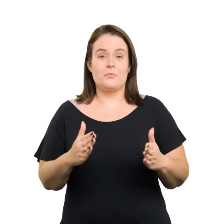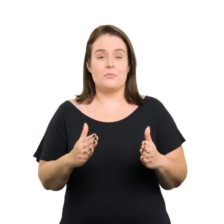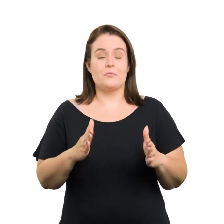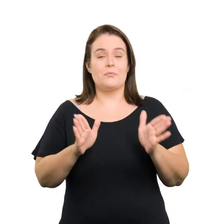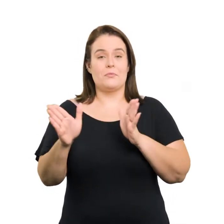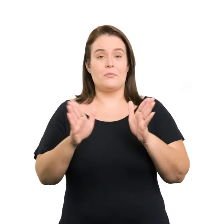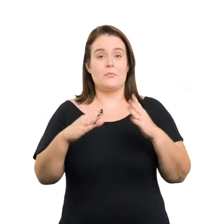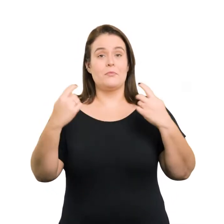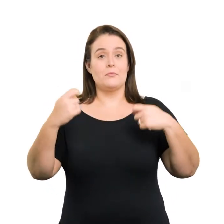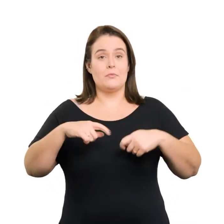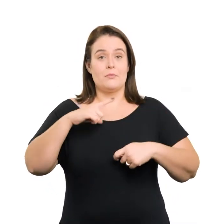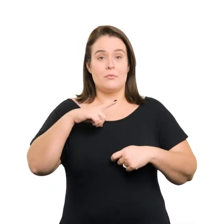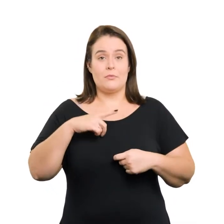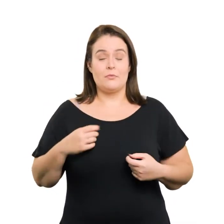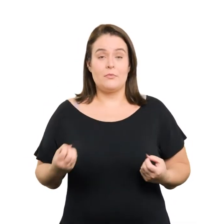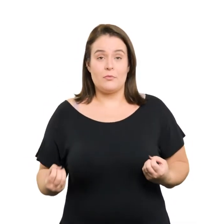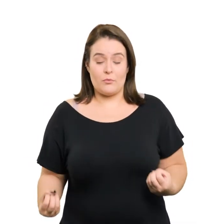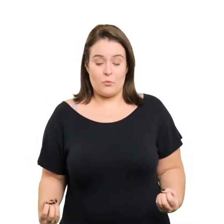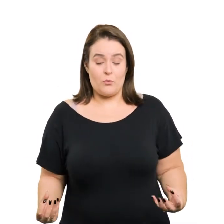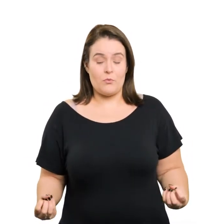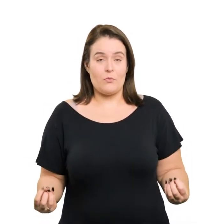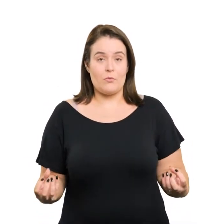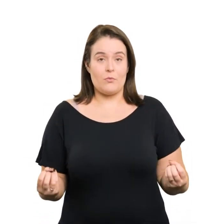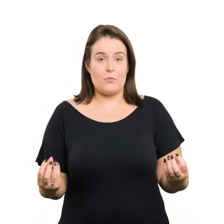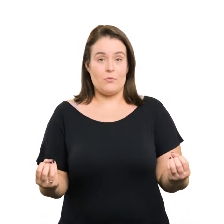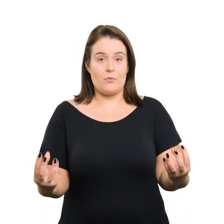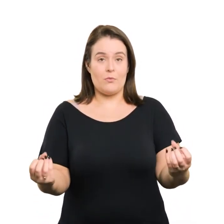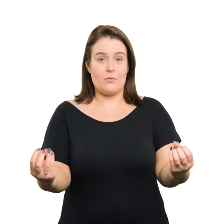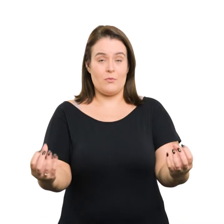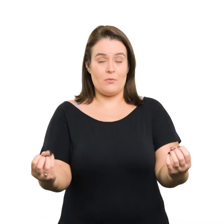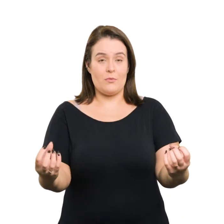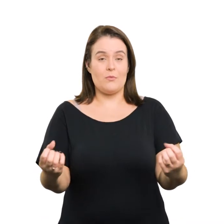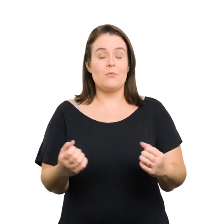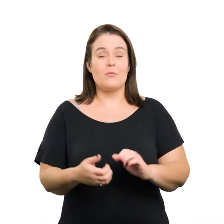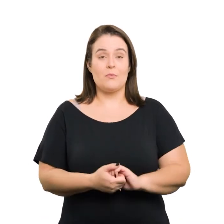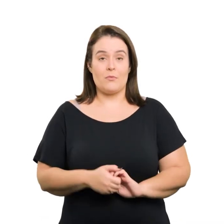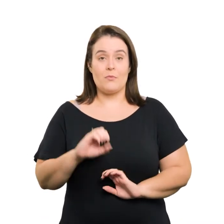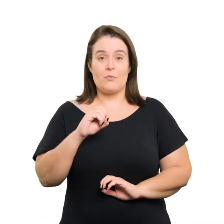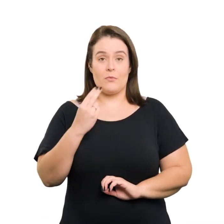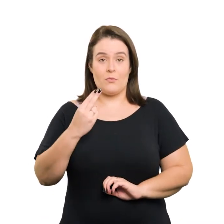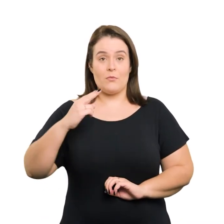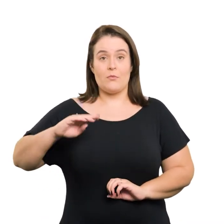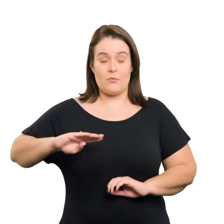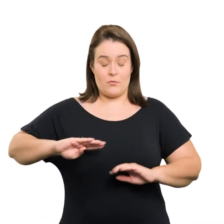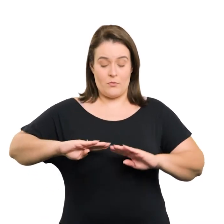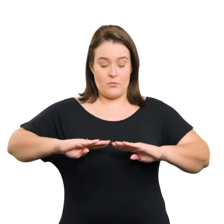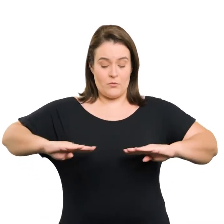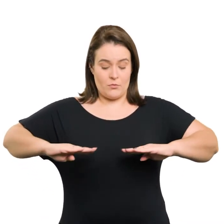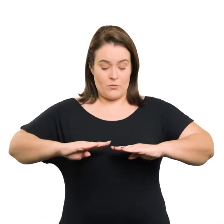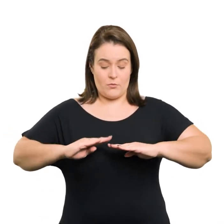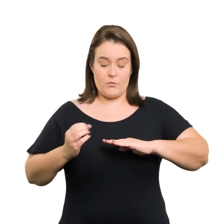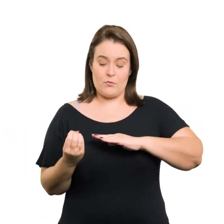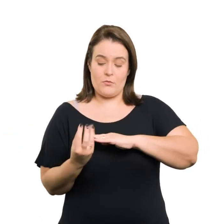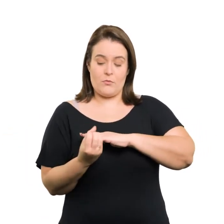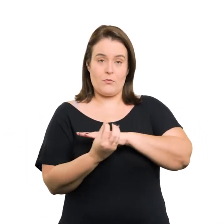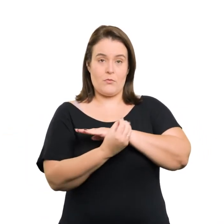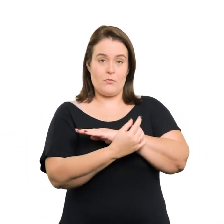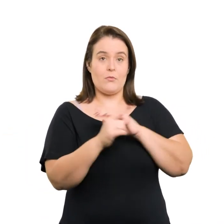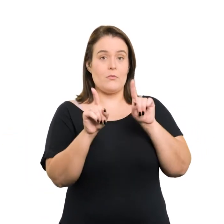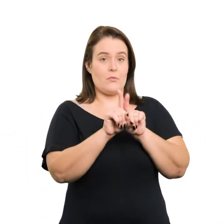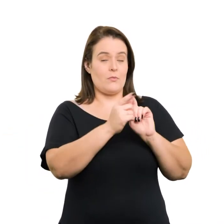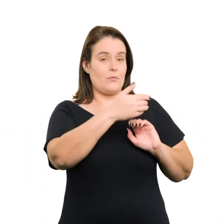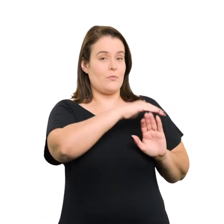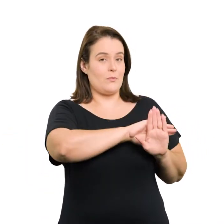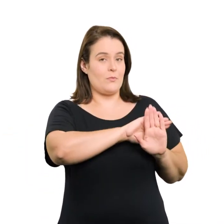acessível Deve incluir sinalização luminosa Próxima ao piso Ou no piso das áreas de circulação da plateia